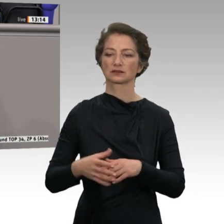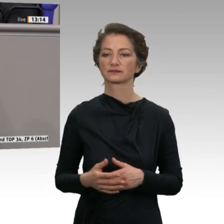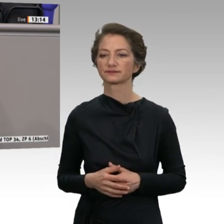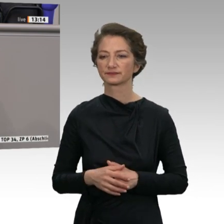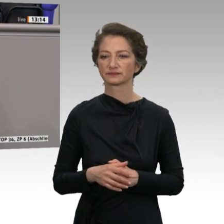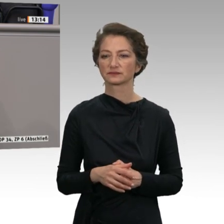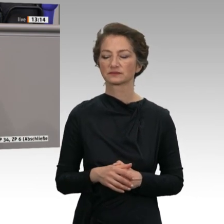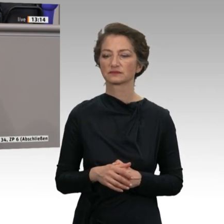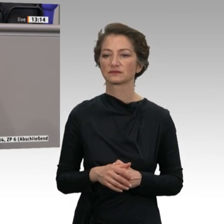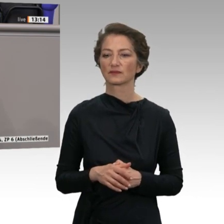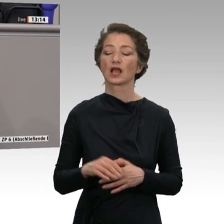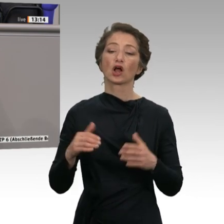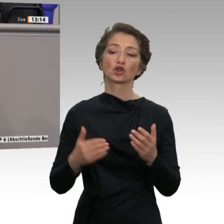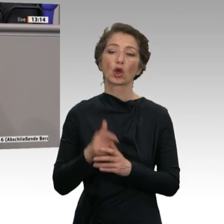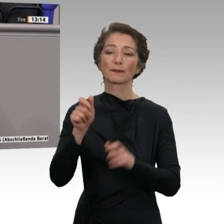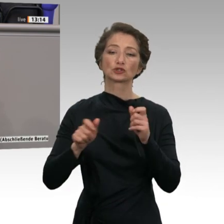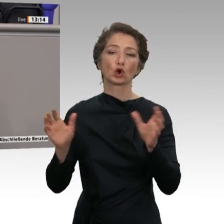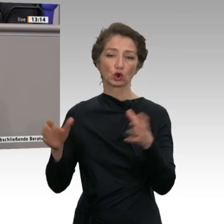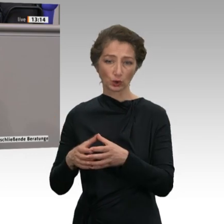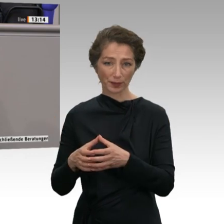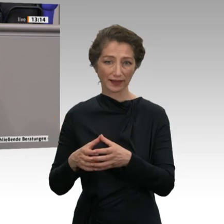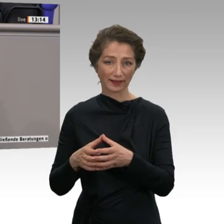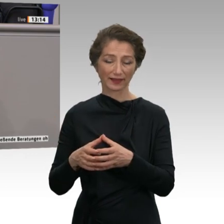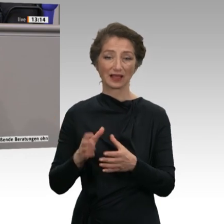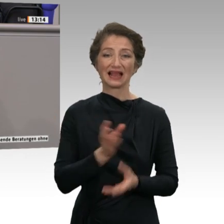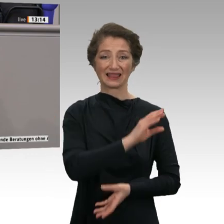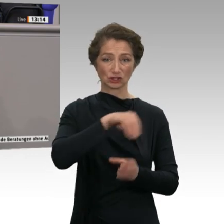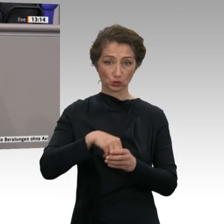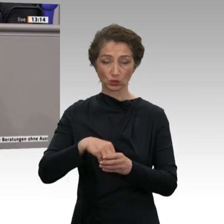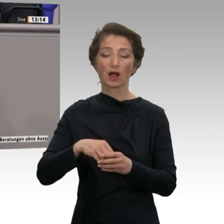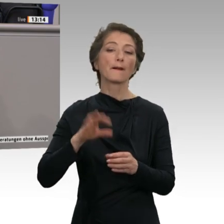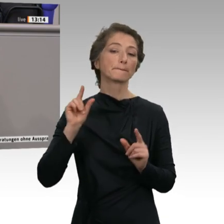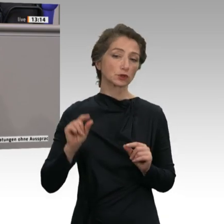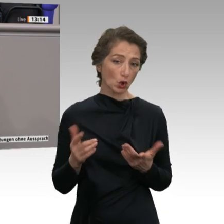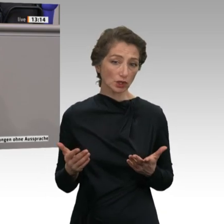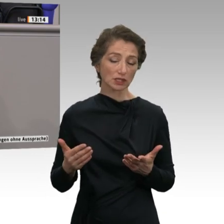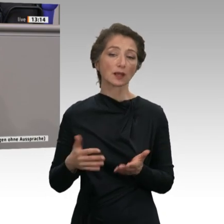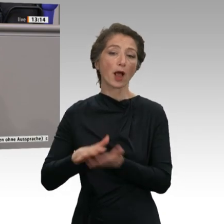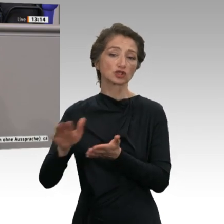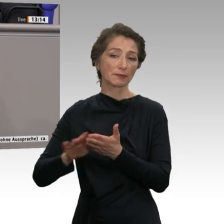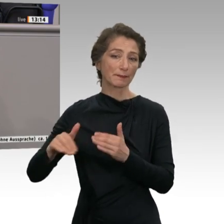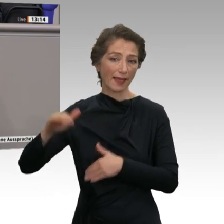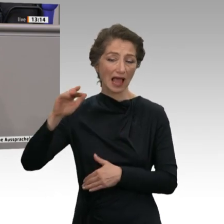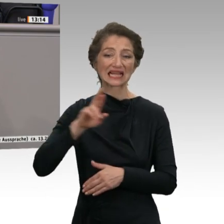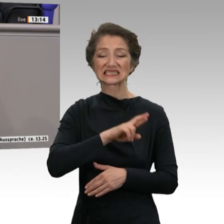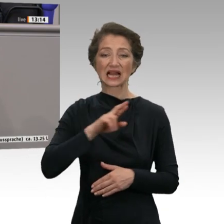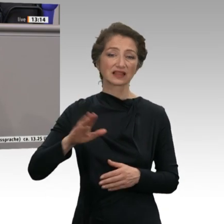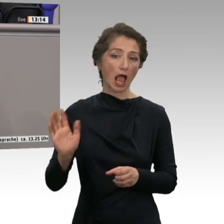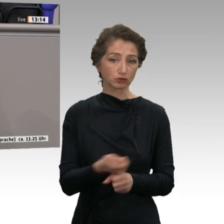Einbeziehung neuer Personengruppen auch höhere Ausgaben gegenüberstehen, dass die Abschaffung der Riester-Rente zu einer Risikokonzentration